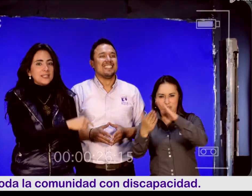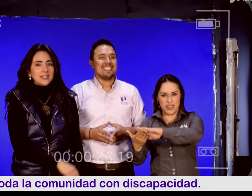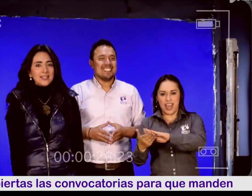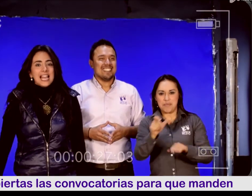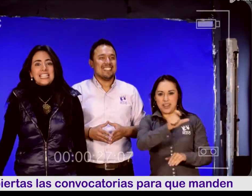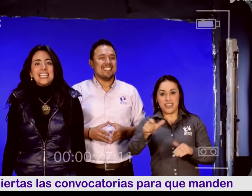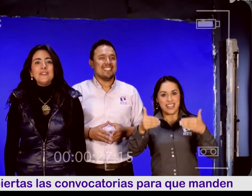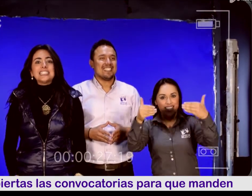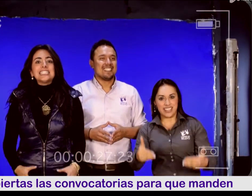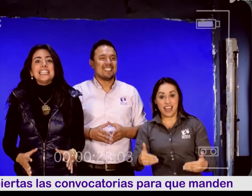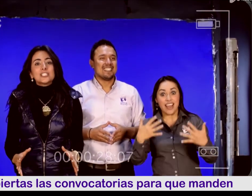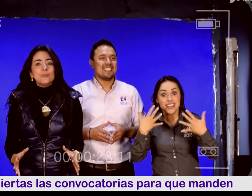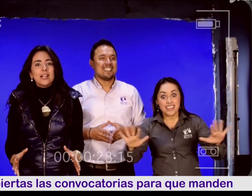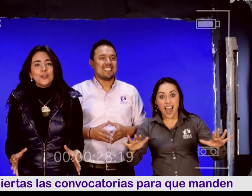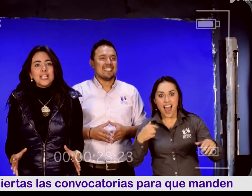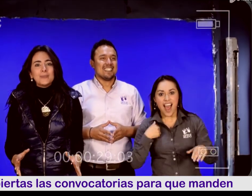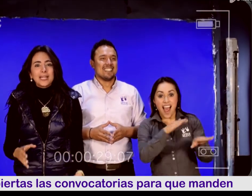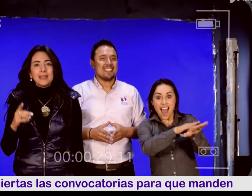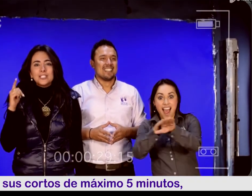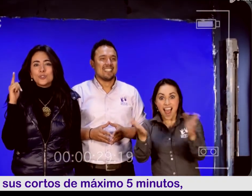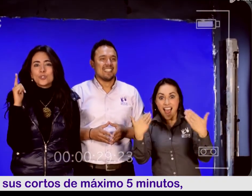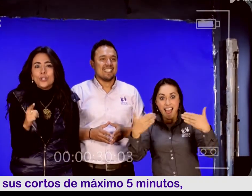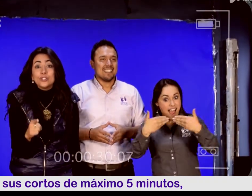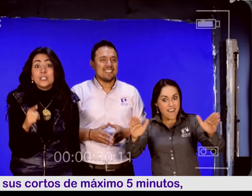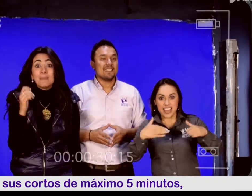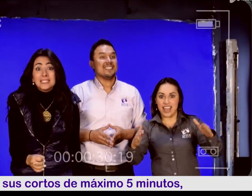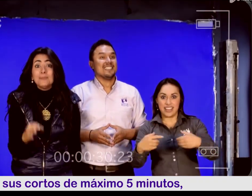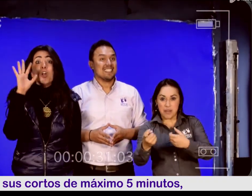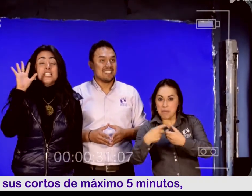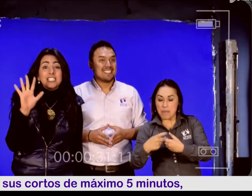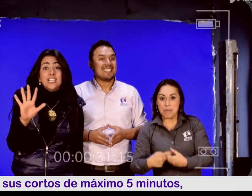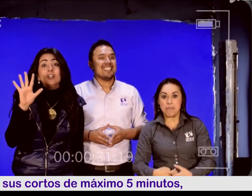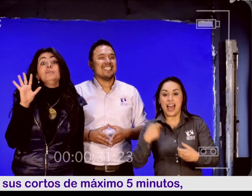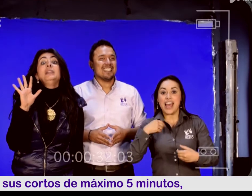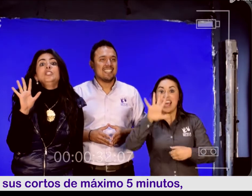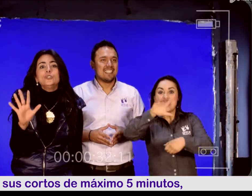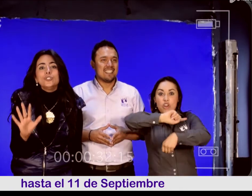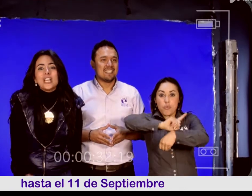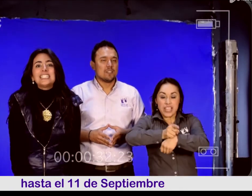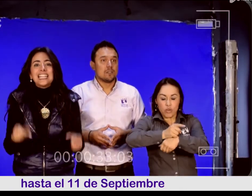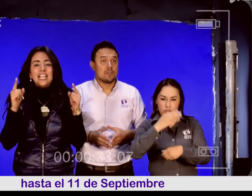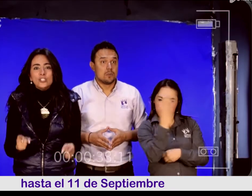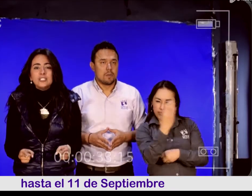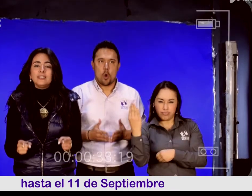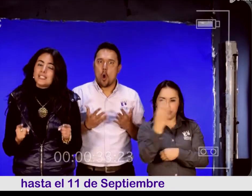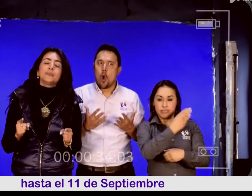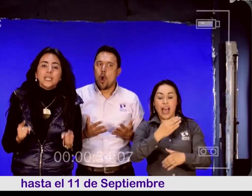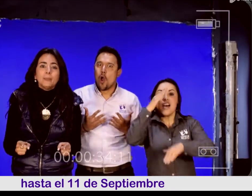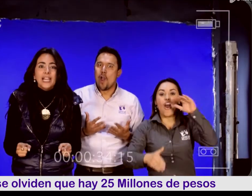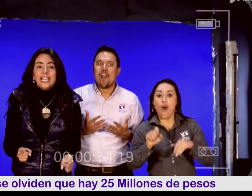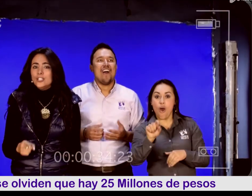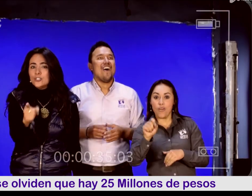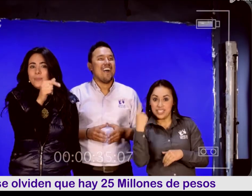discapacidad. Están abiertas las convocatorias para que mantengan sus cortos de máximo 5 minutos hasta el 11 de